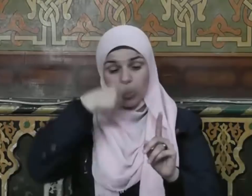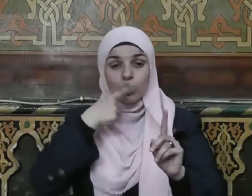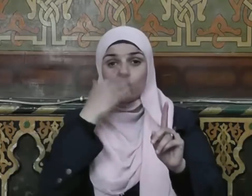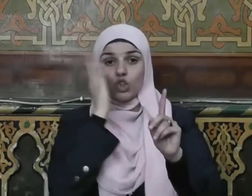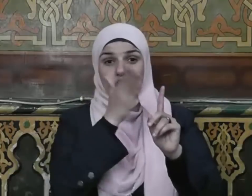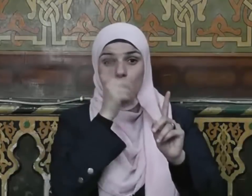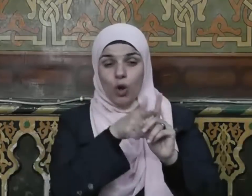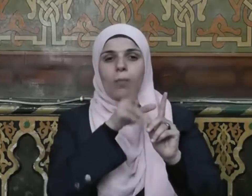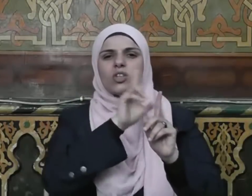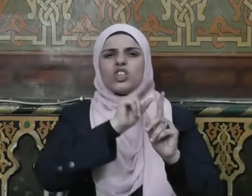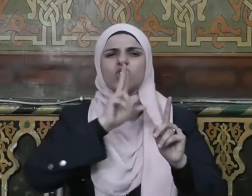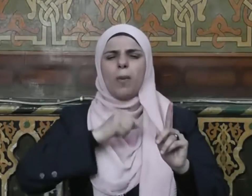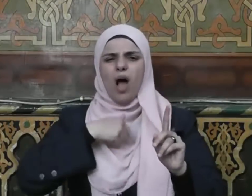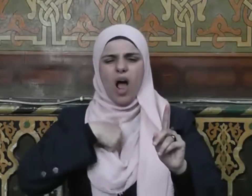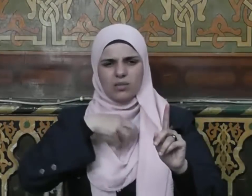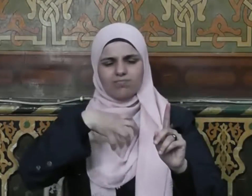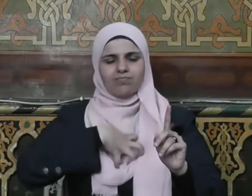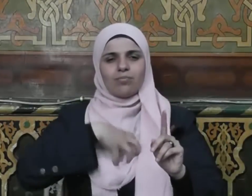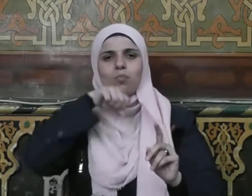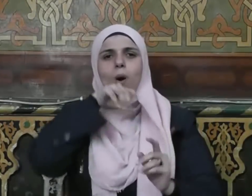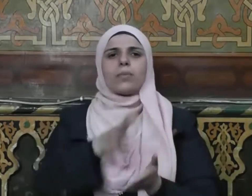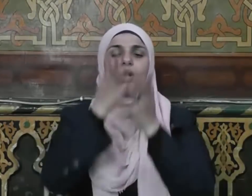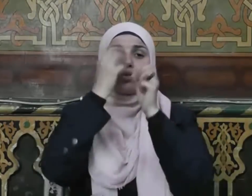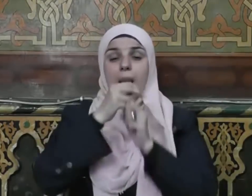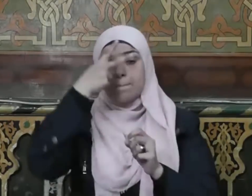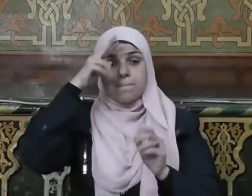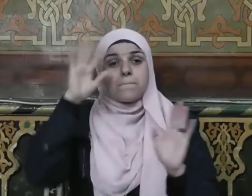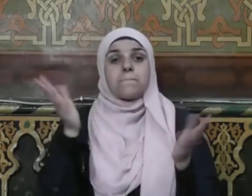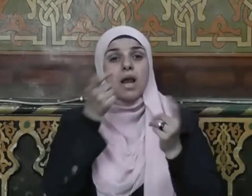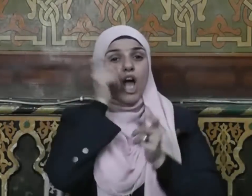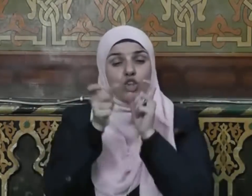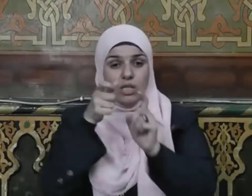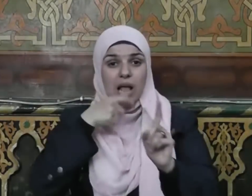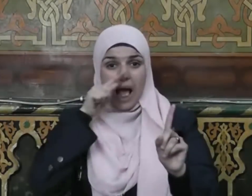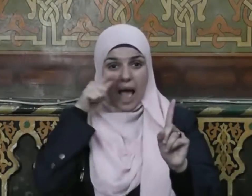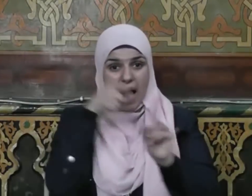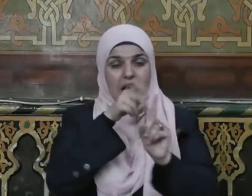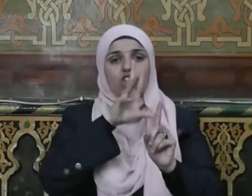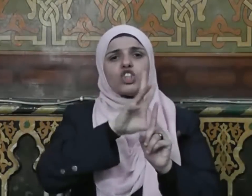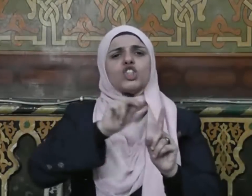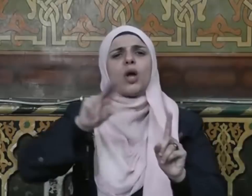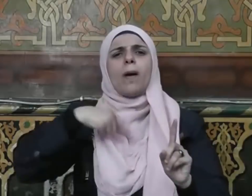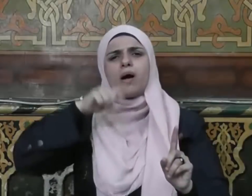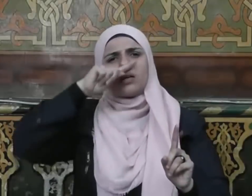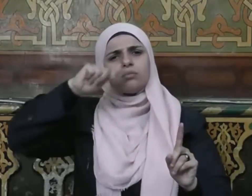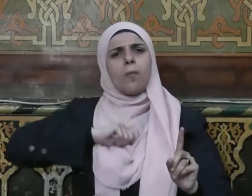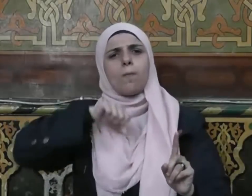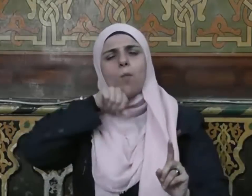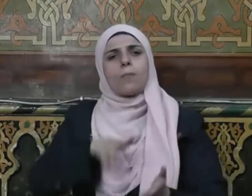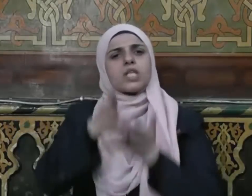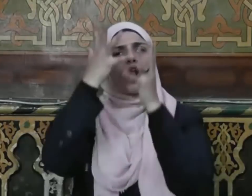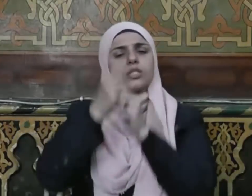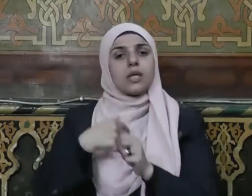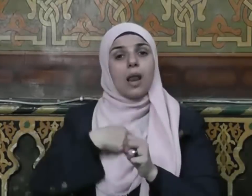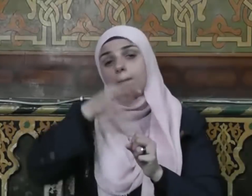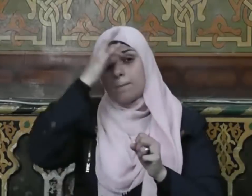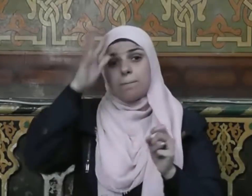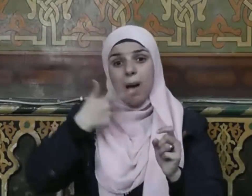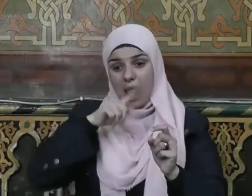أبغضهم فببغضي أبغضهم ومن آذاهم فقد آذاني ومن آذاني فقد